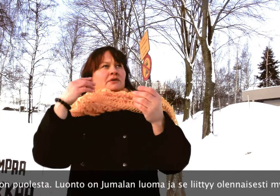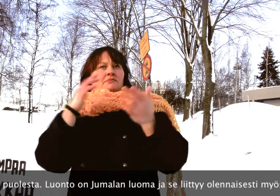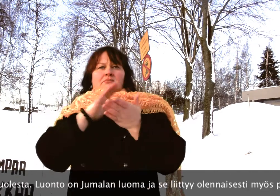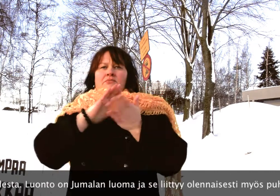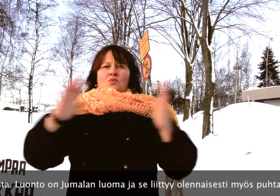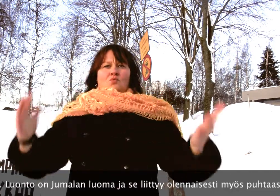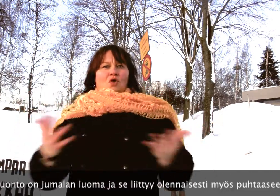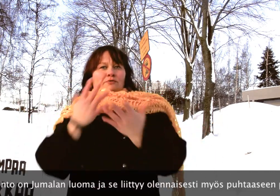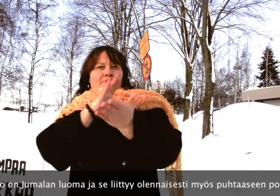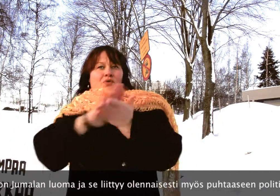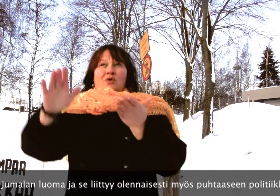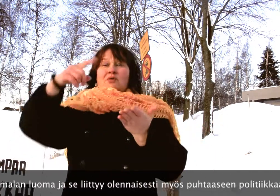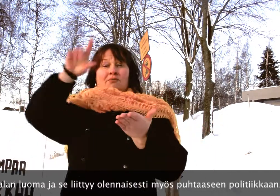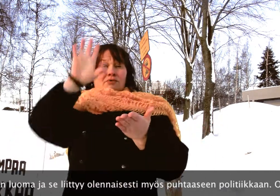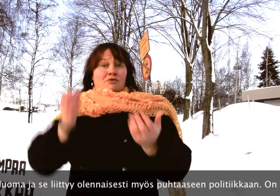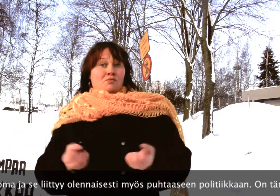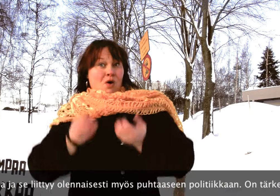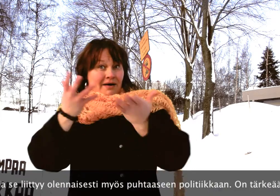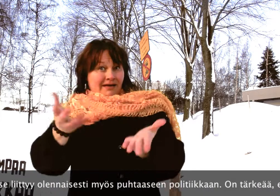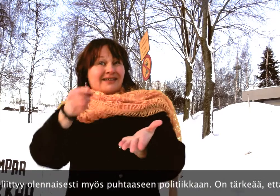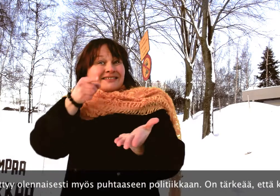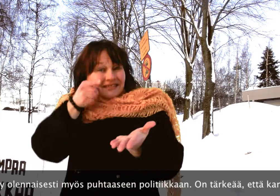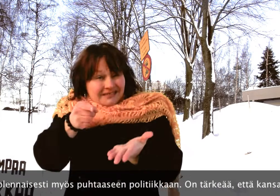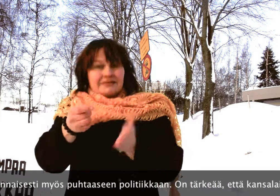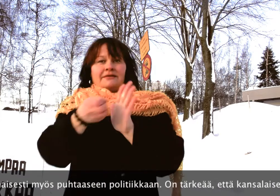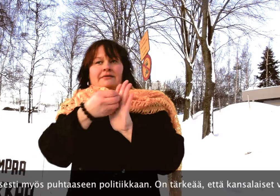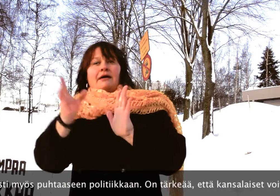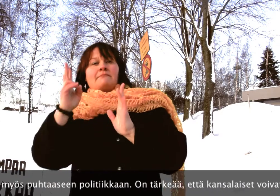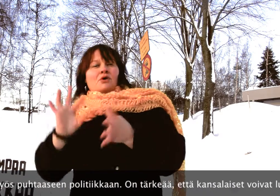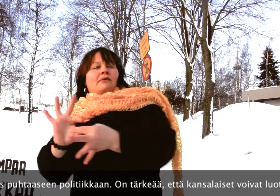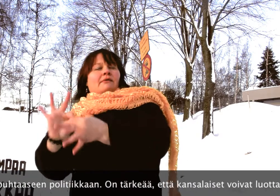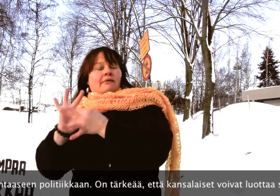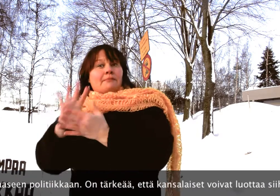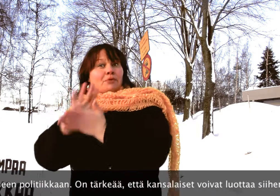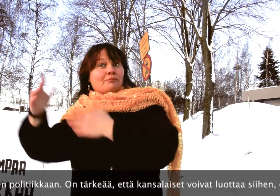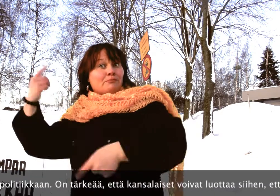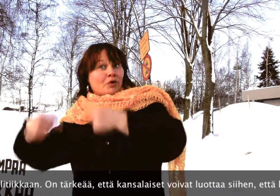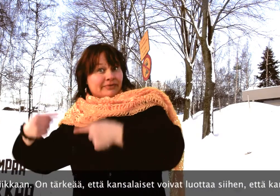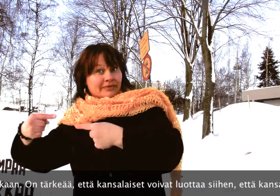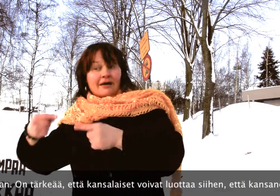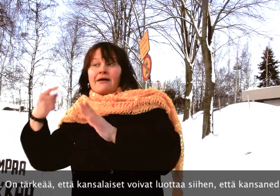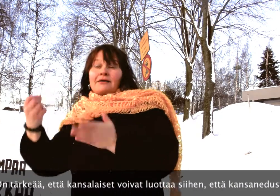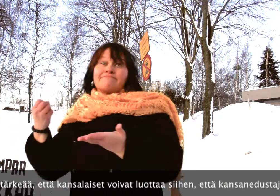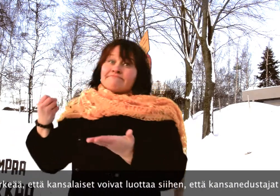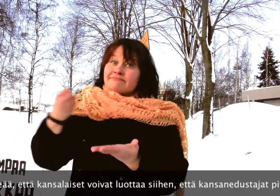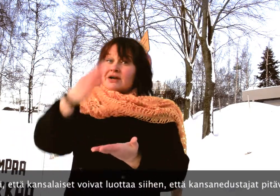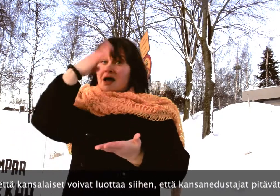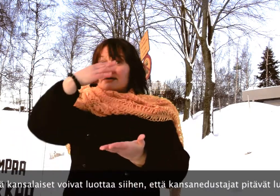olennaisesti myös puhtaaseen politiikkaan. On tärkeää, että kansalaiset voi luottaa siihen, että kansan edustajat